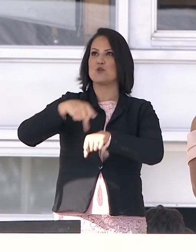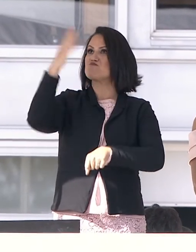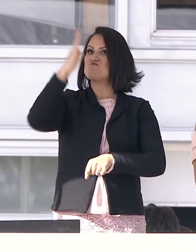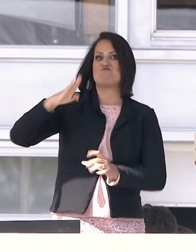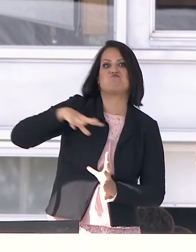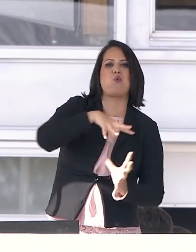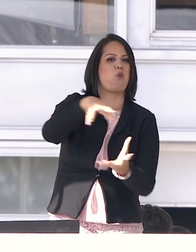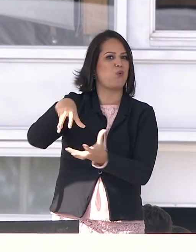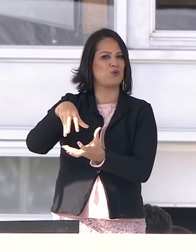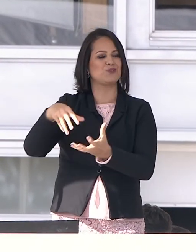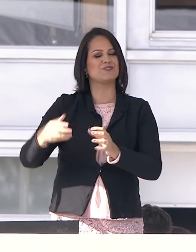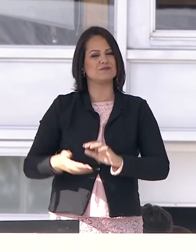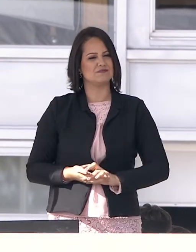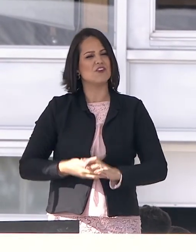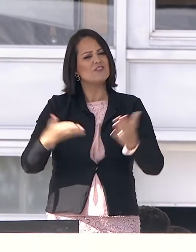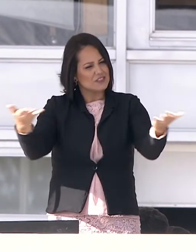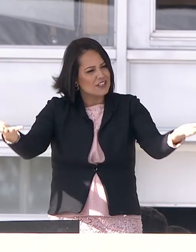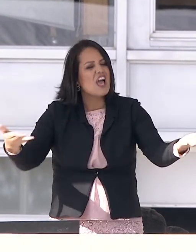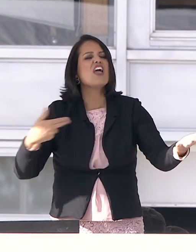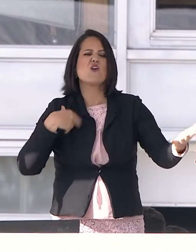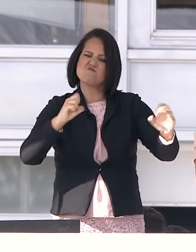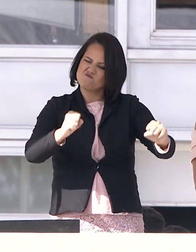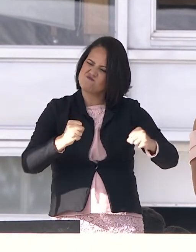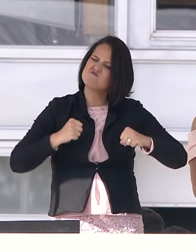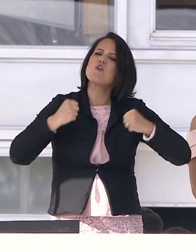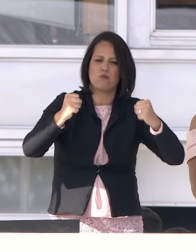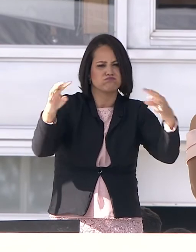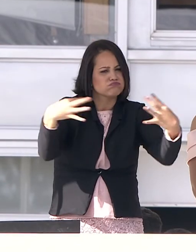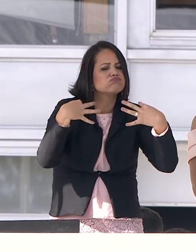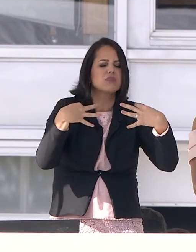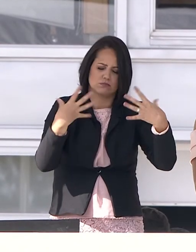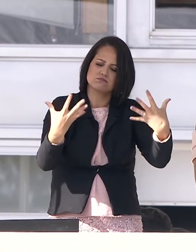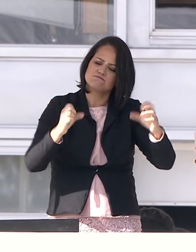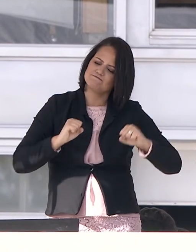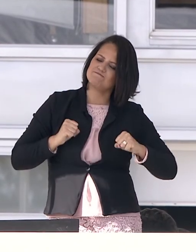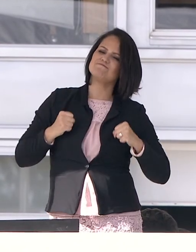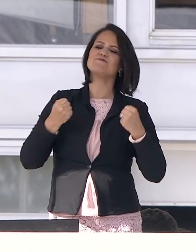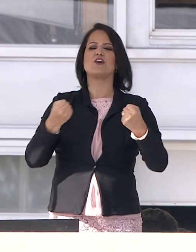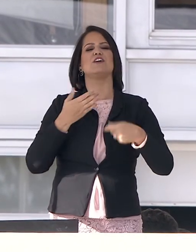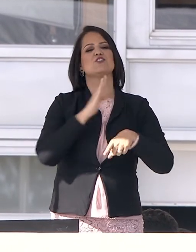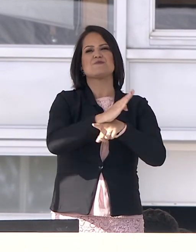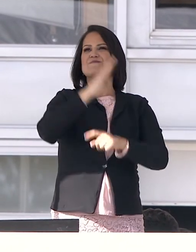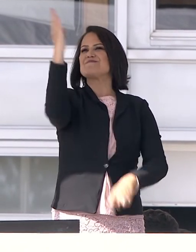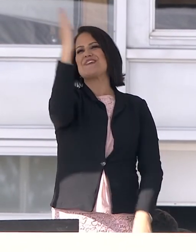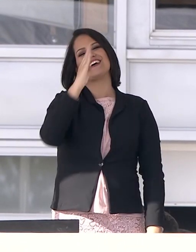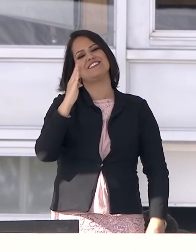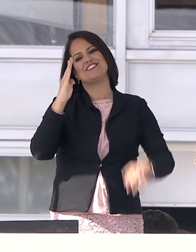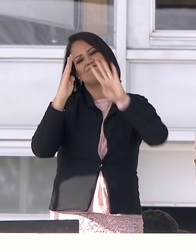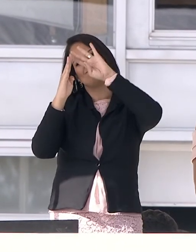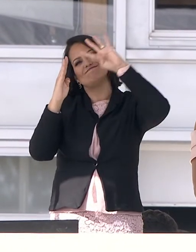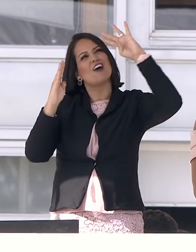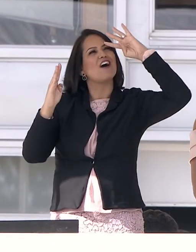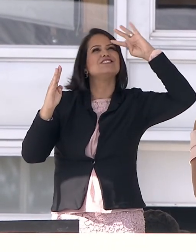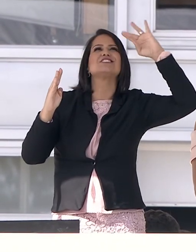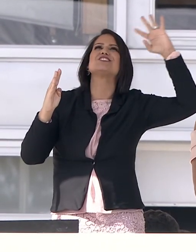Pode contar com toda a minha dedicação para construir o Brasil dos nossos sonhos.